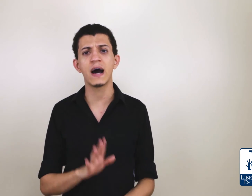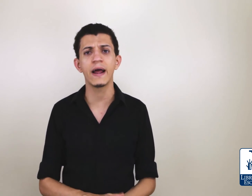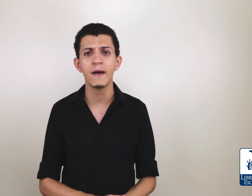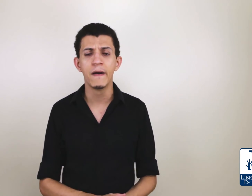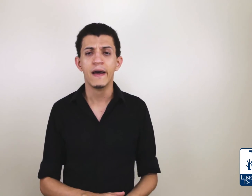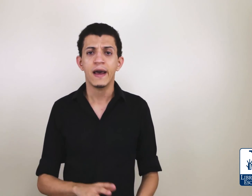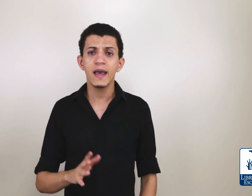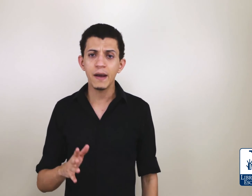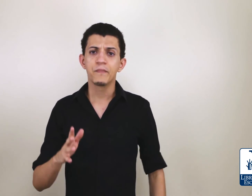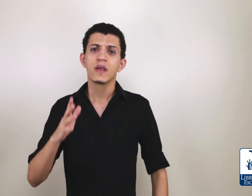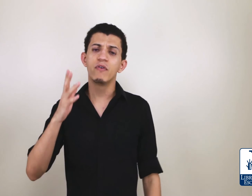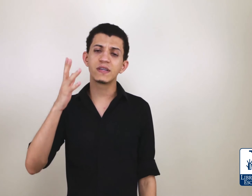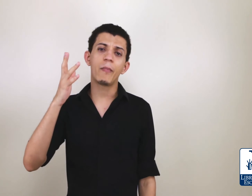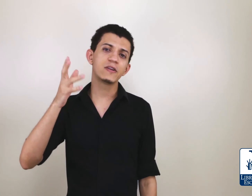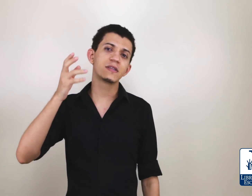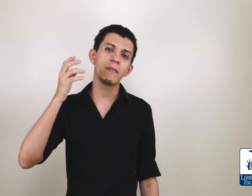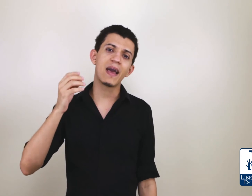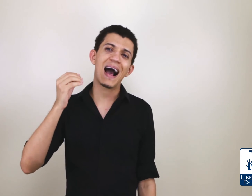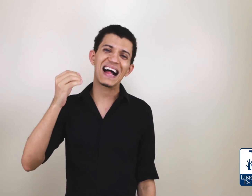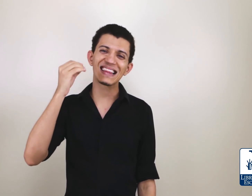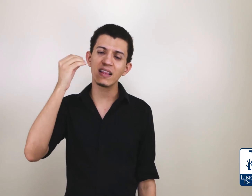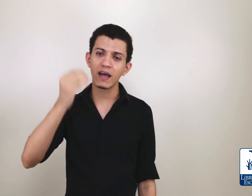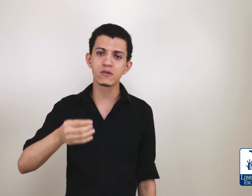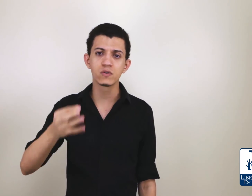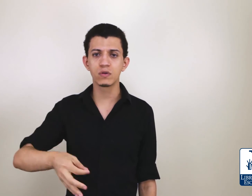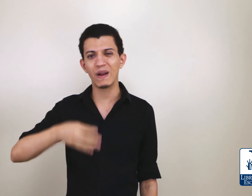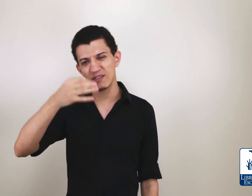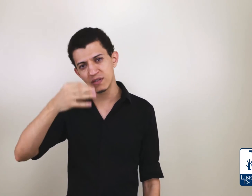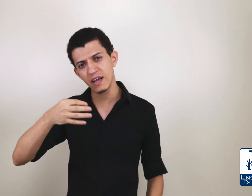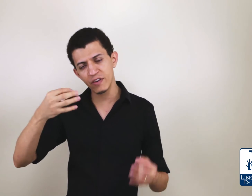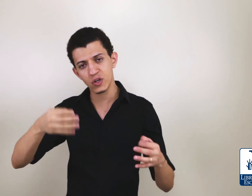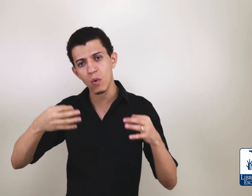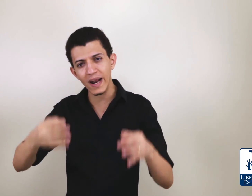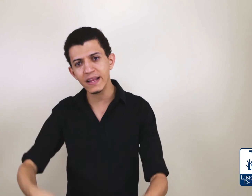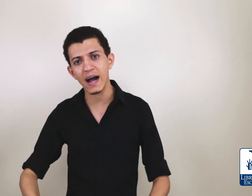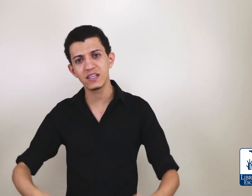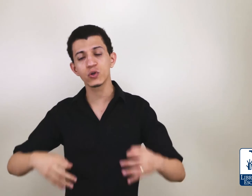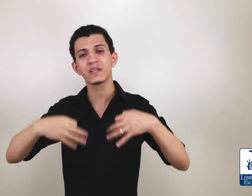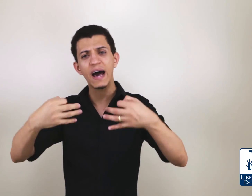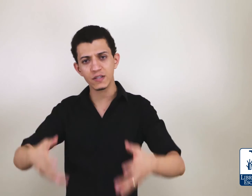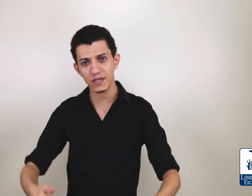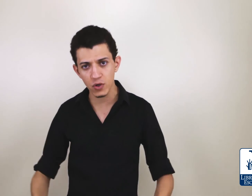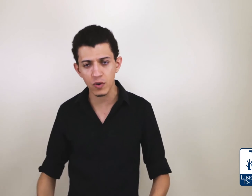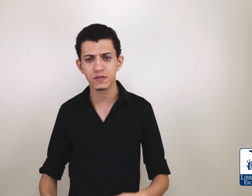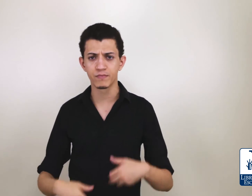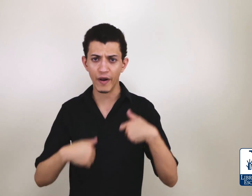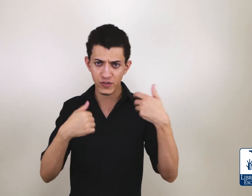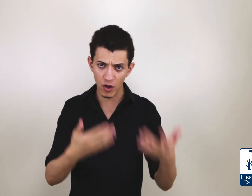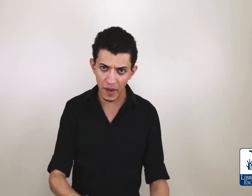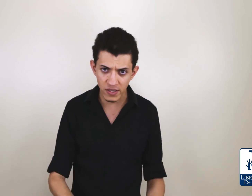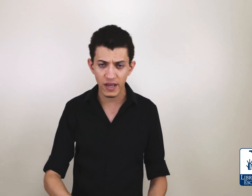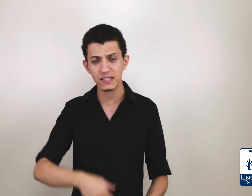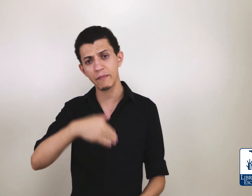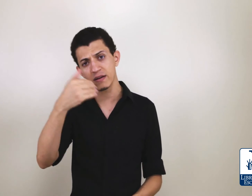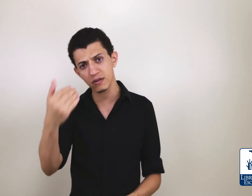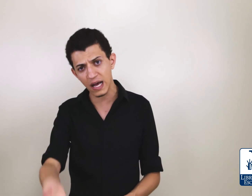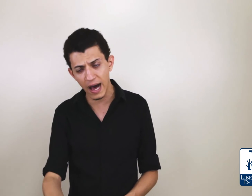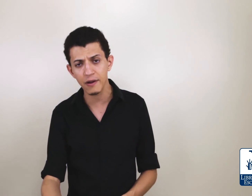área, e você pode também atender o surdo, preenção de serviço de qualidade, ajudar as pessoas profissionalmente, recebendo seu salário.